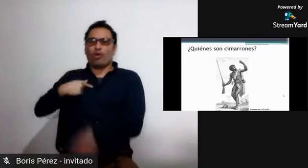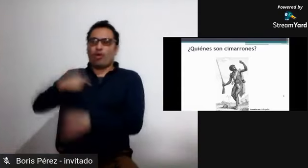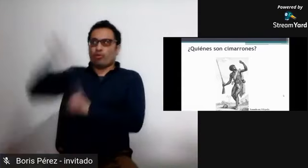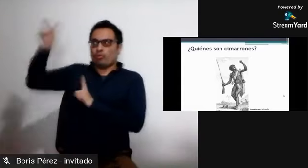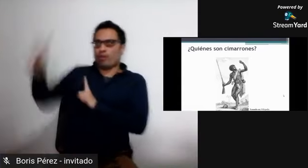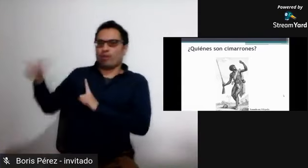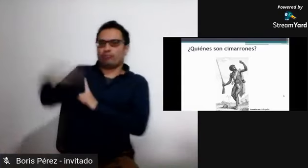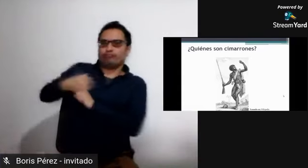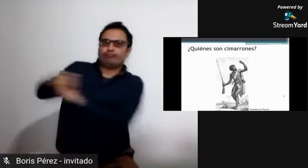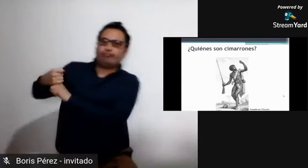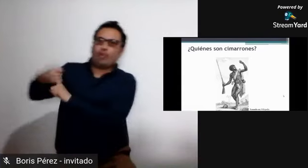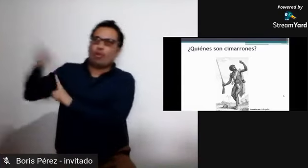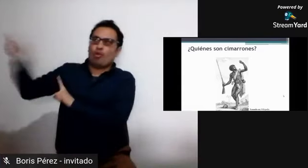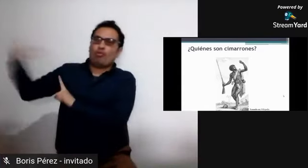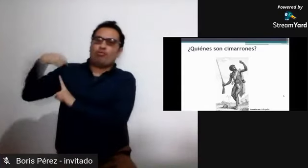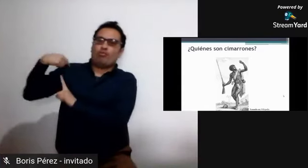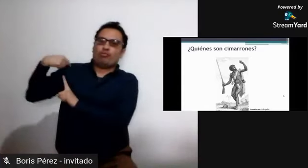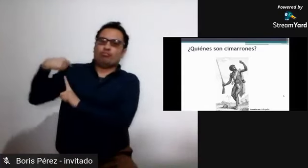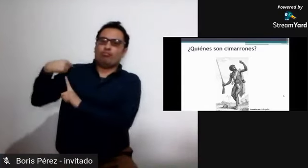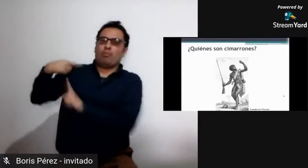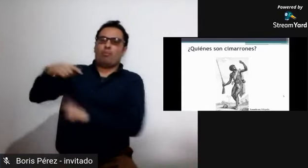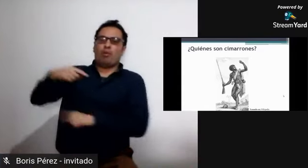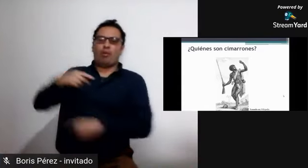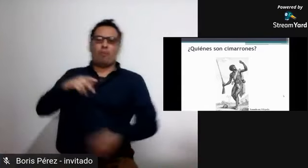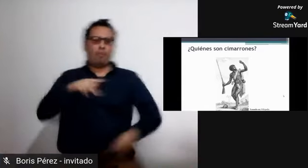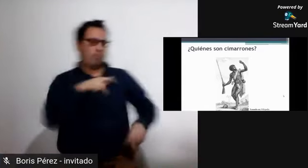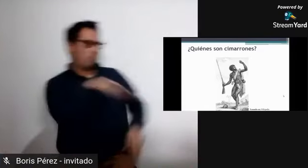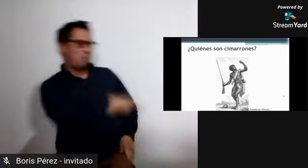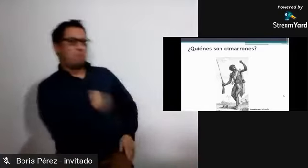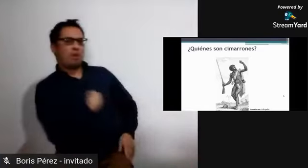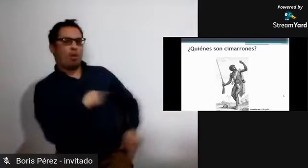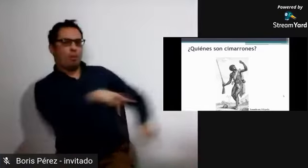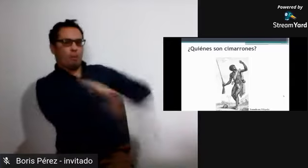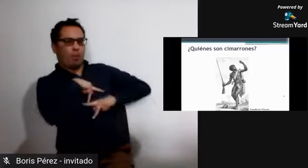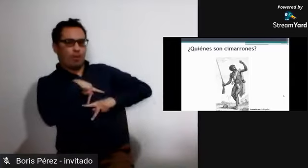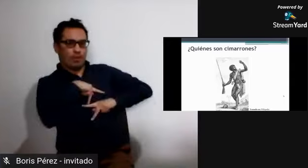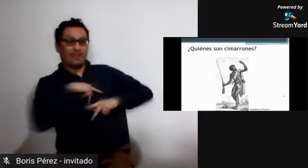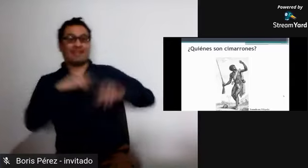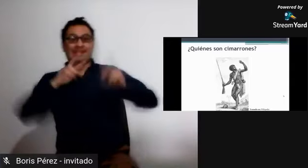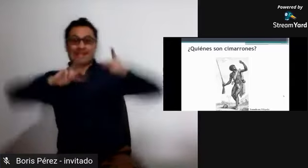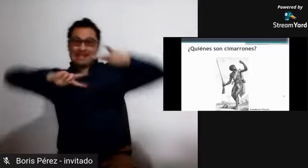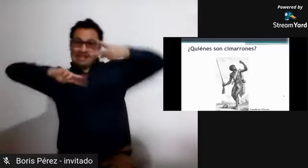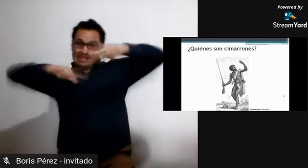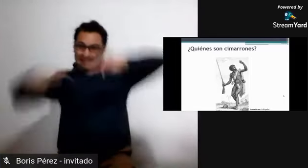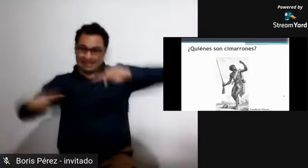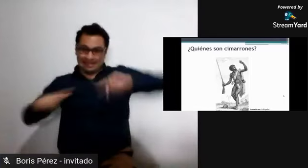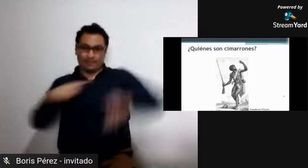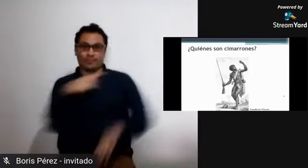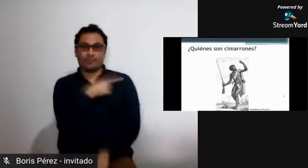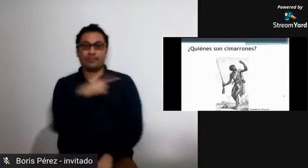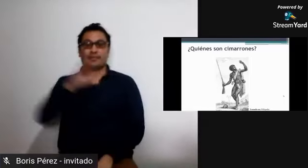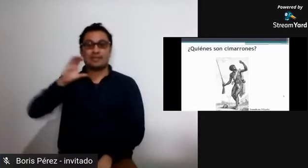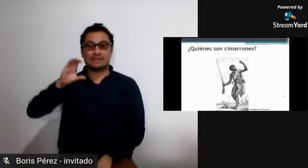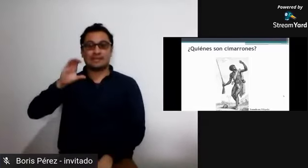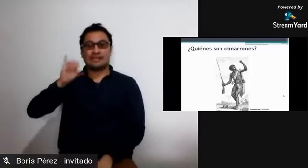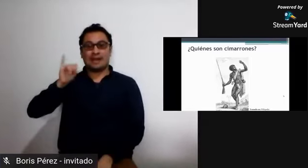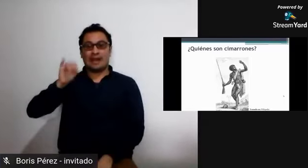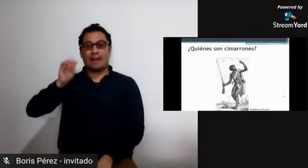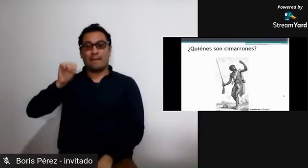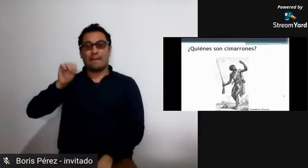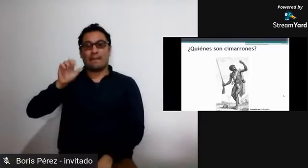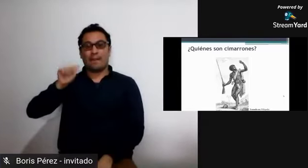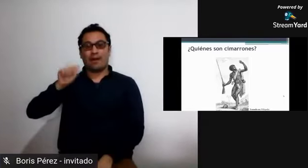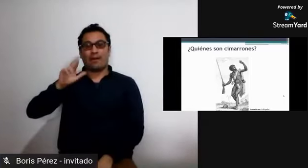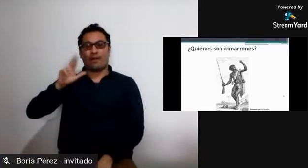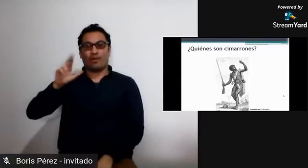que teníamos un patrón que era la persona española o mestiza y